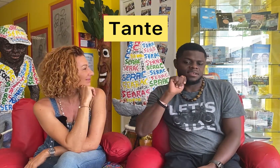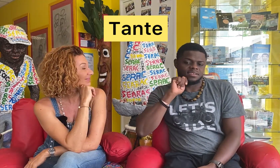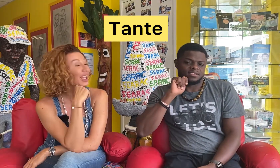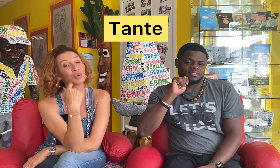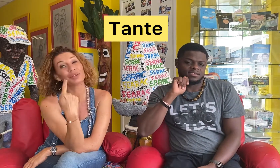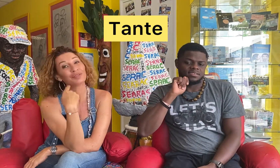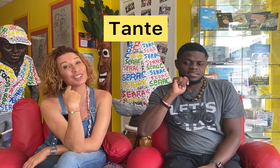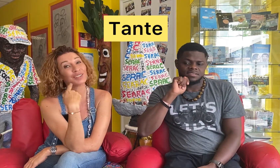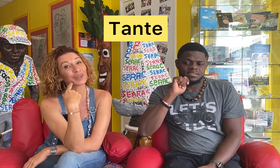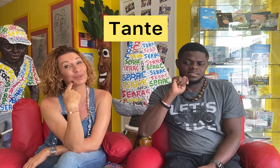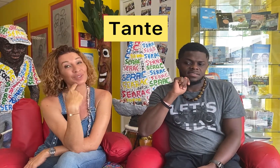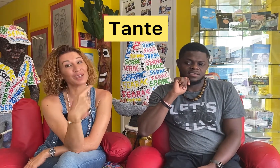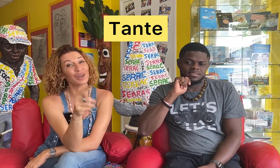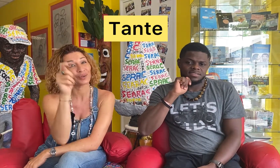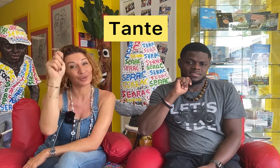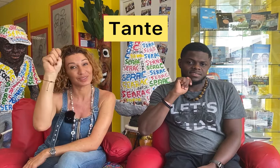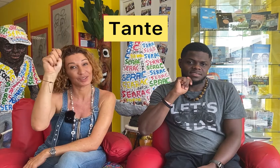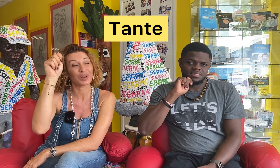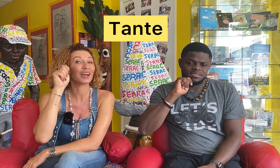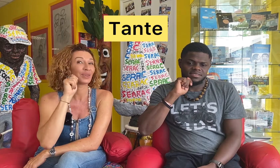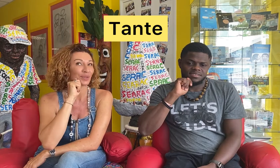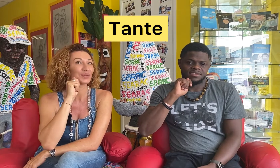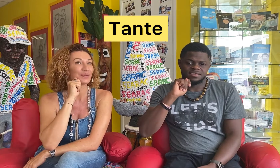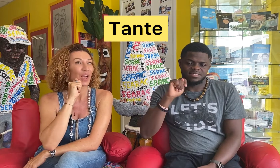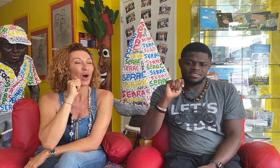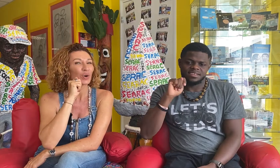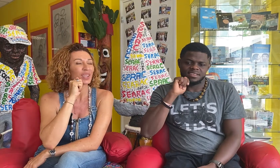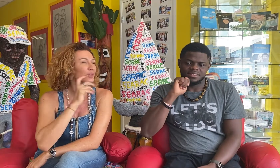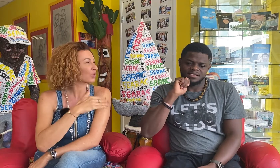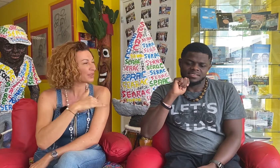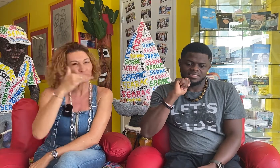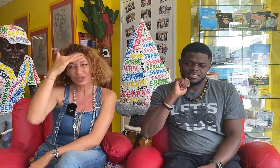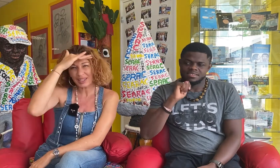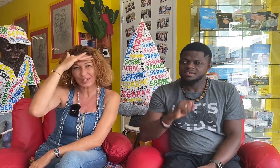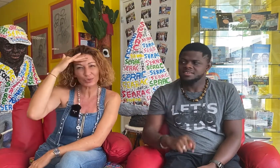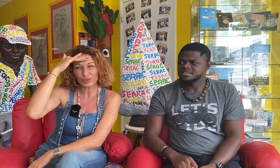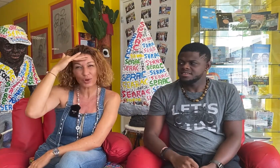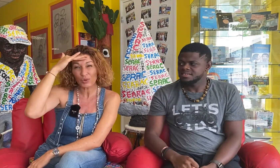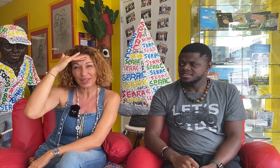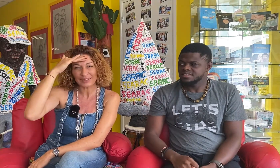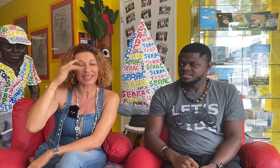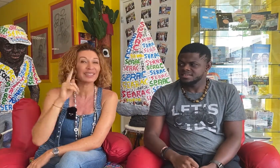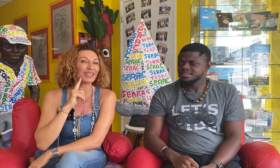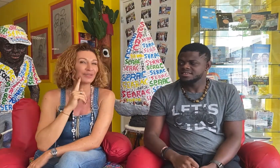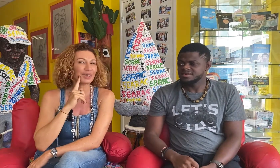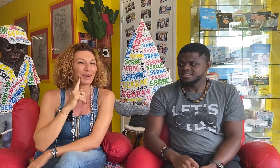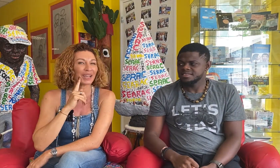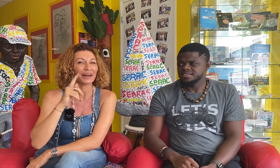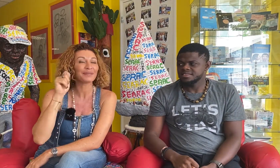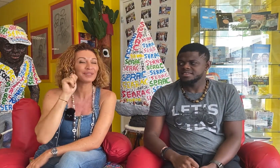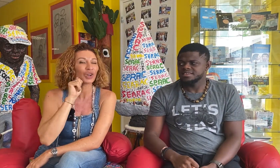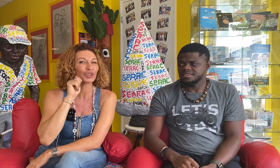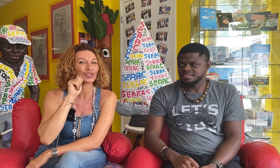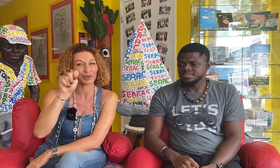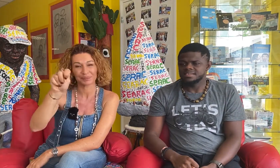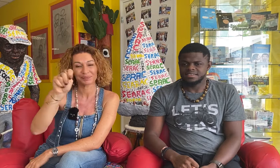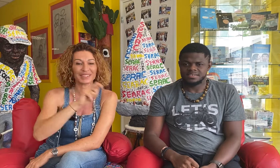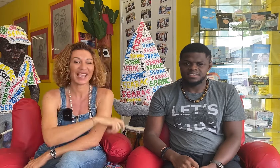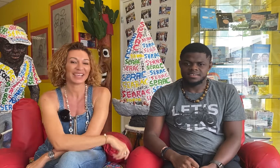Eh oui, fille, comme tout à l'heure, au lieu que ça soit. non. Ok. Donc, en fait, tout ce qui est garçon, c'est en haut, casquette et fille par là. Tante. Yes.